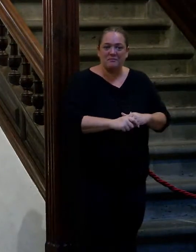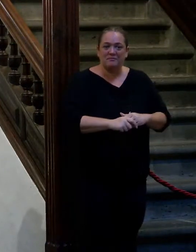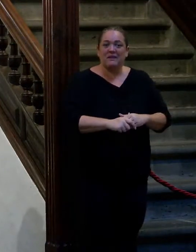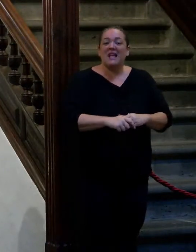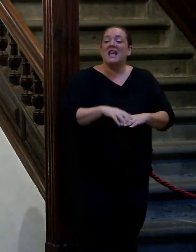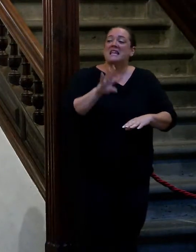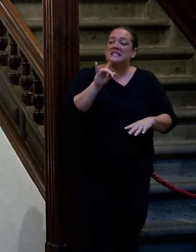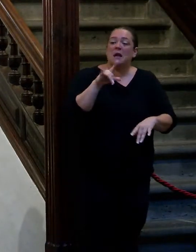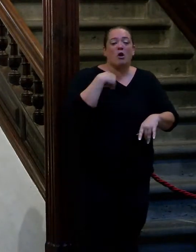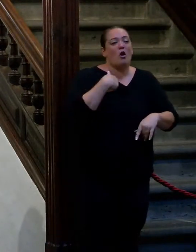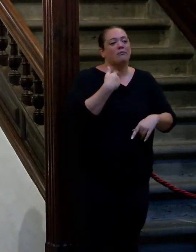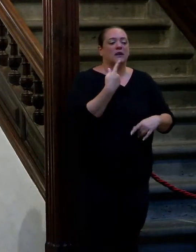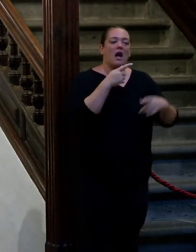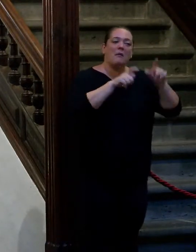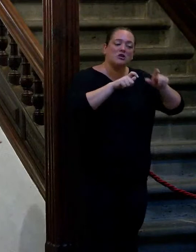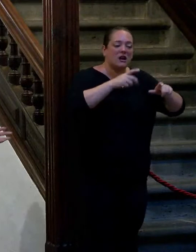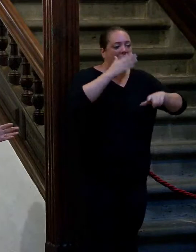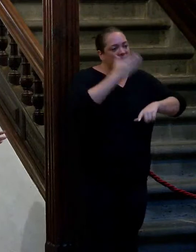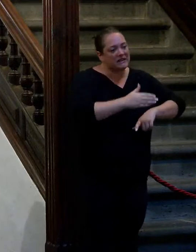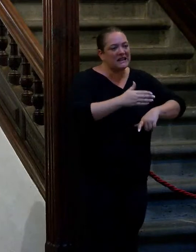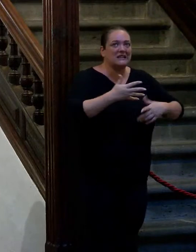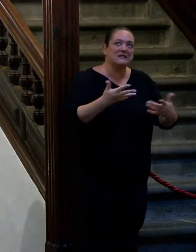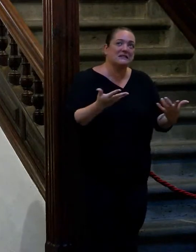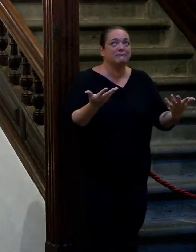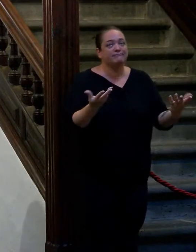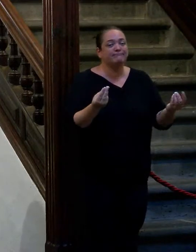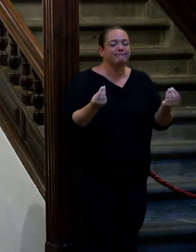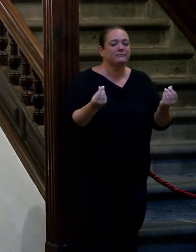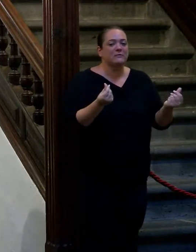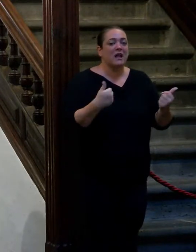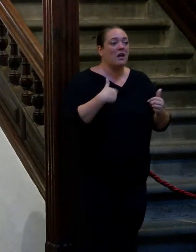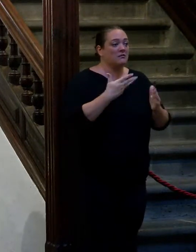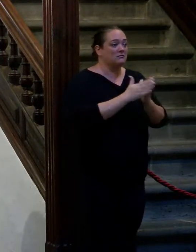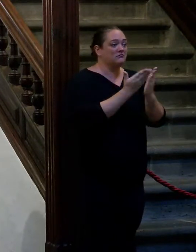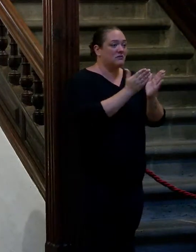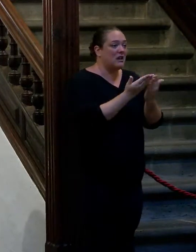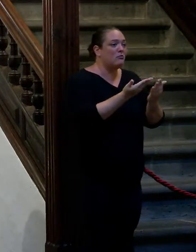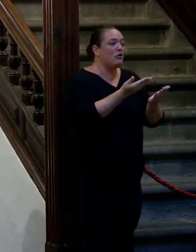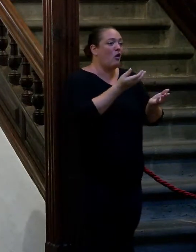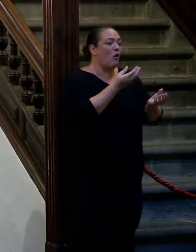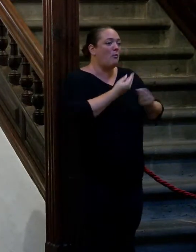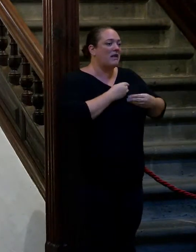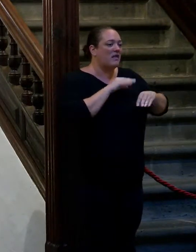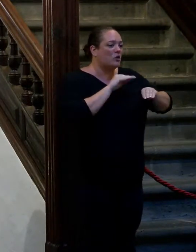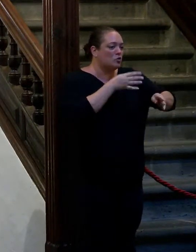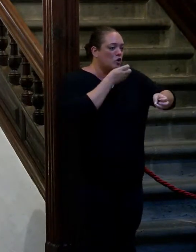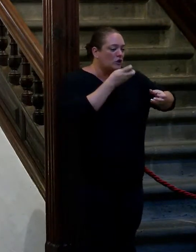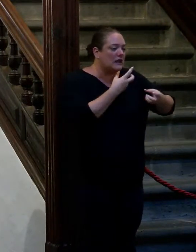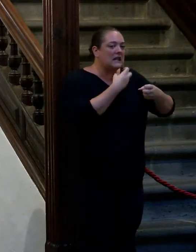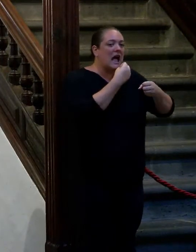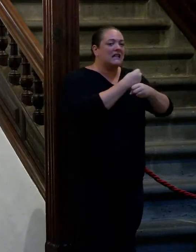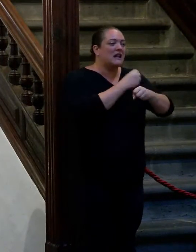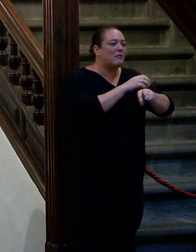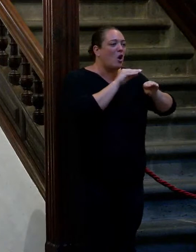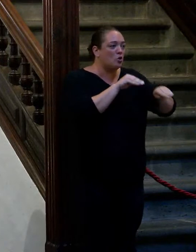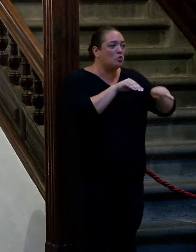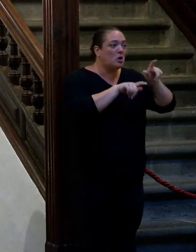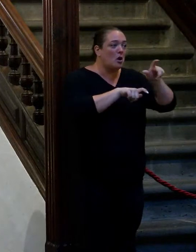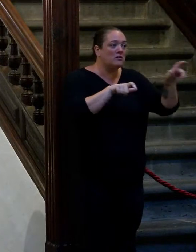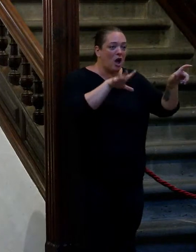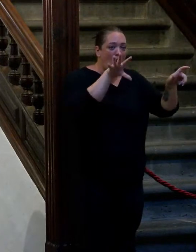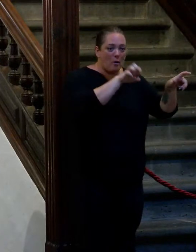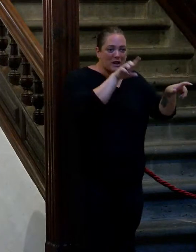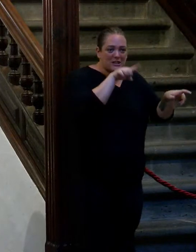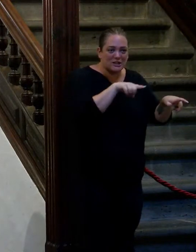garantizo yo o aquel alguien que si saca un libro contando su vida su memoria su trabajo no va a comprar nadie un libro para